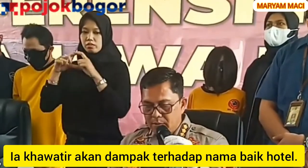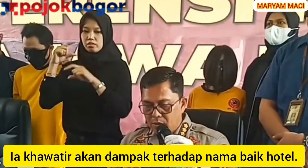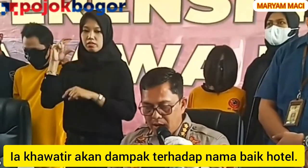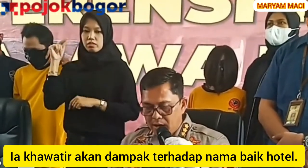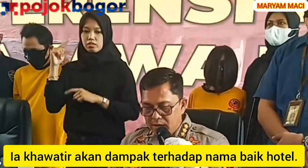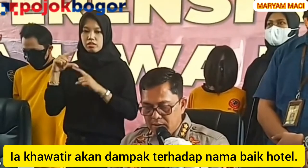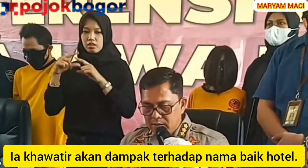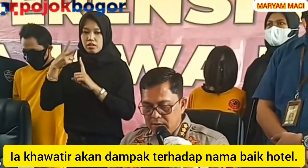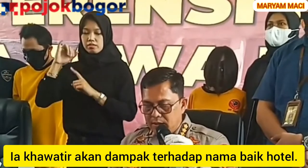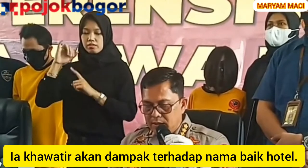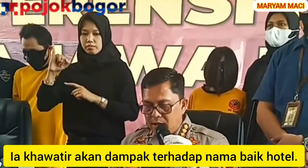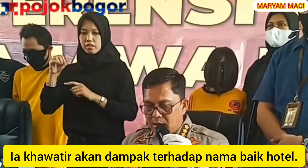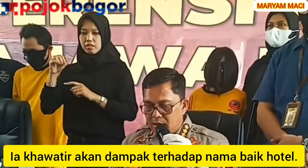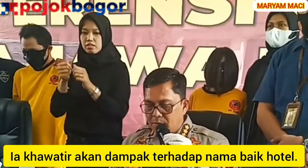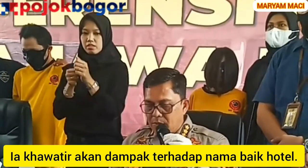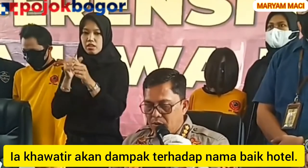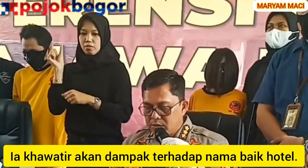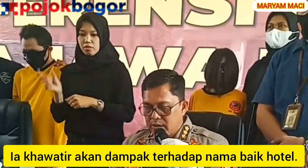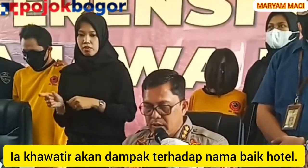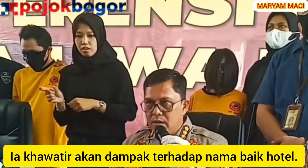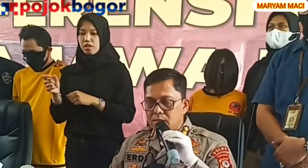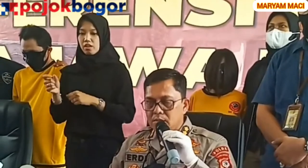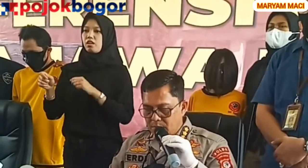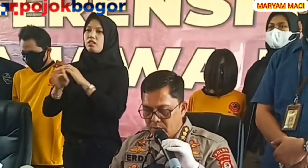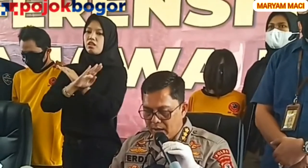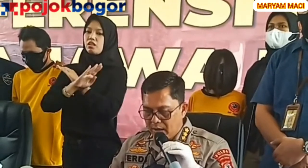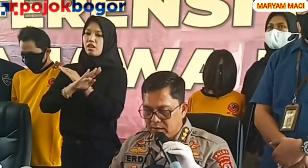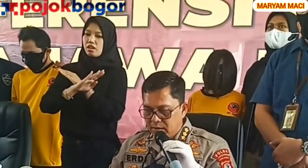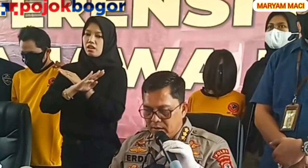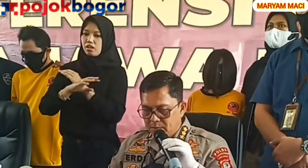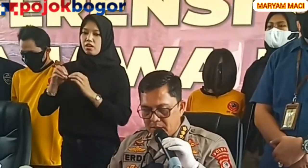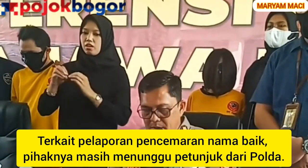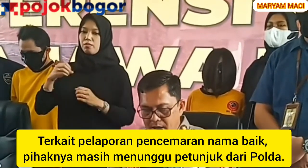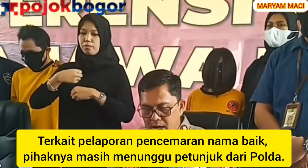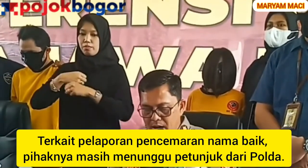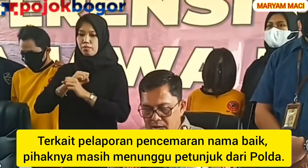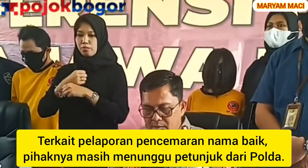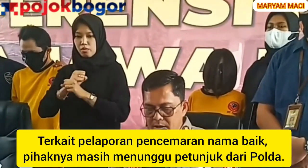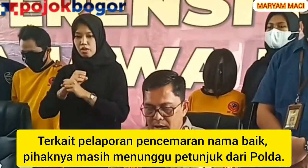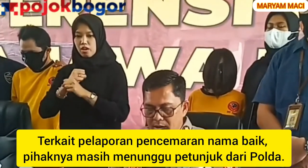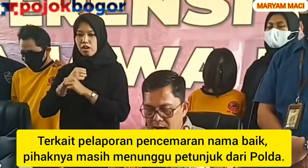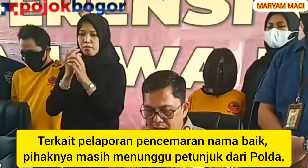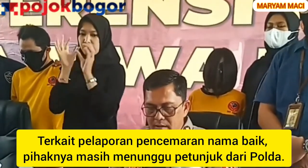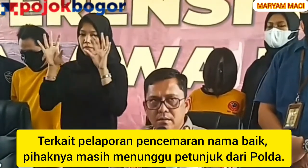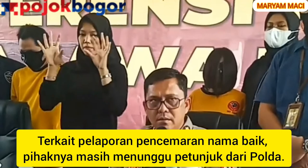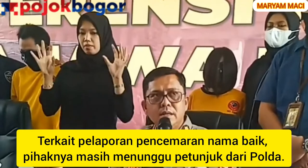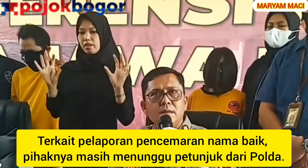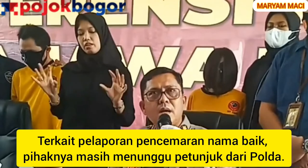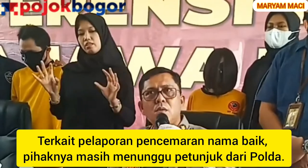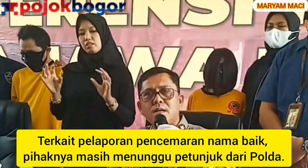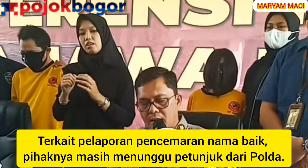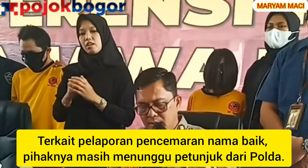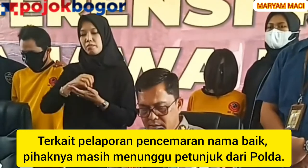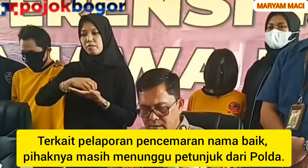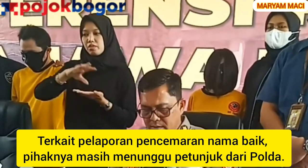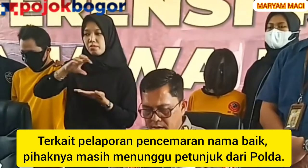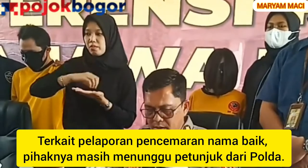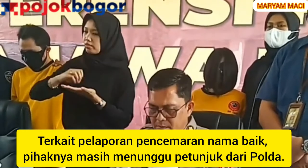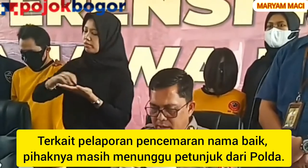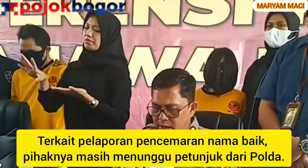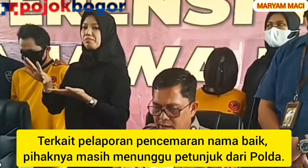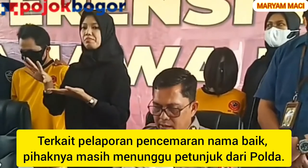setiap orang dilarang memproduksi, membuat, memperbanyak, menggandakan, menyebarluaskan,